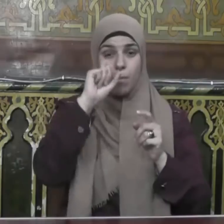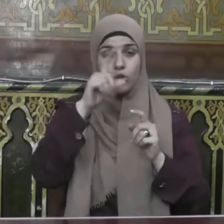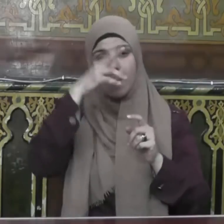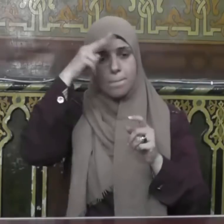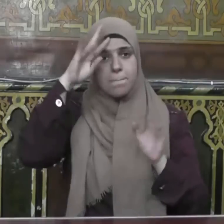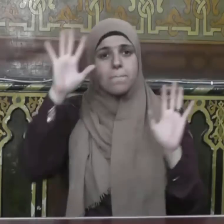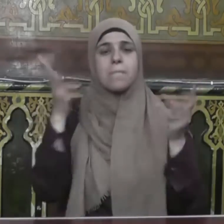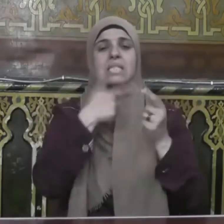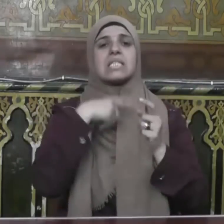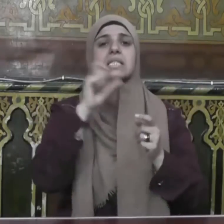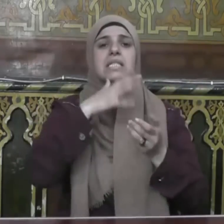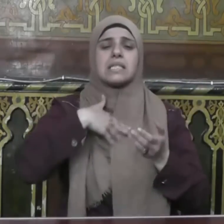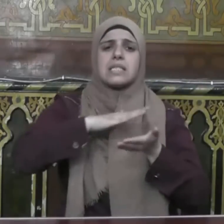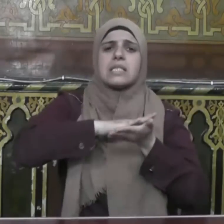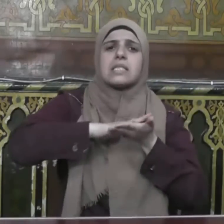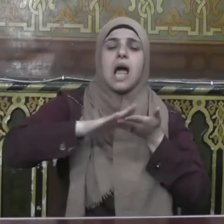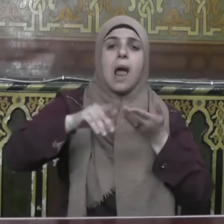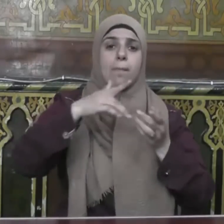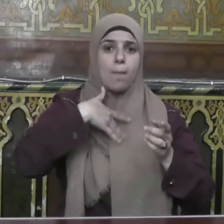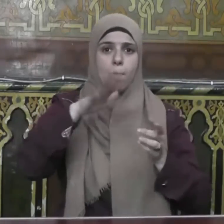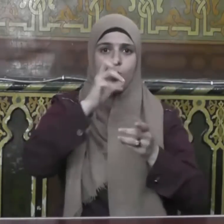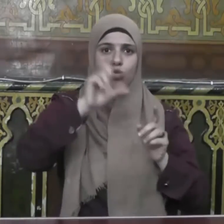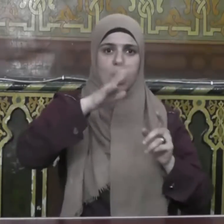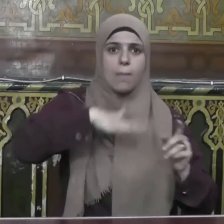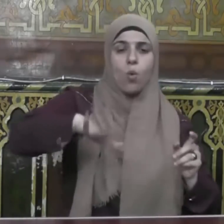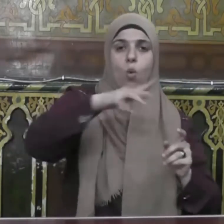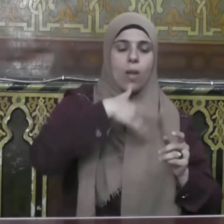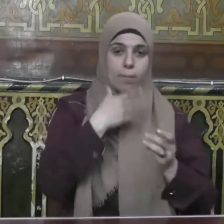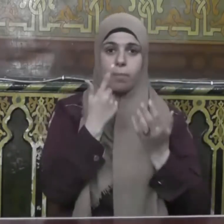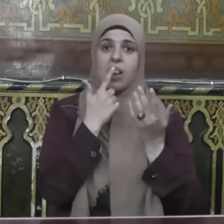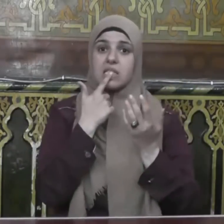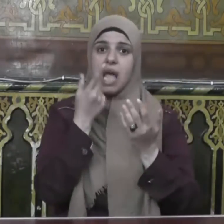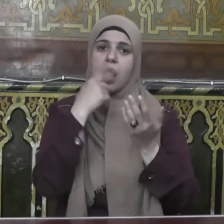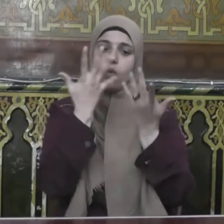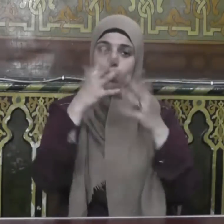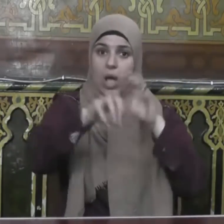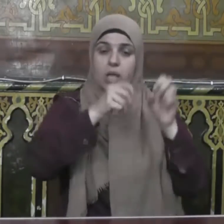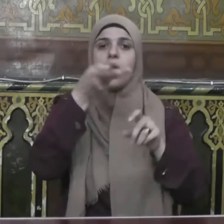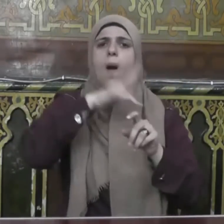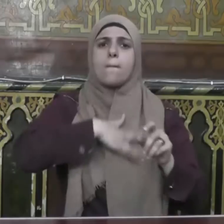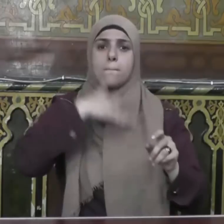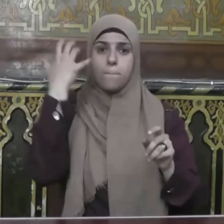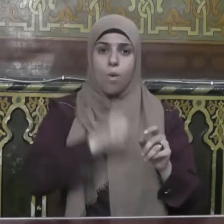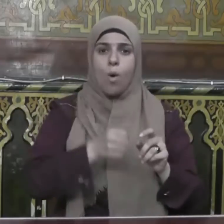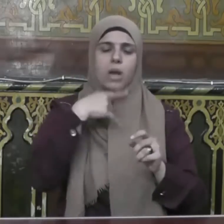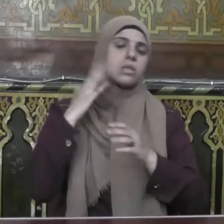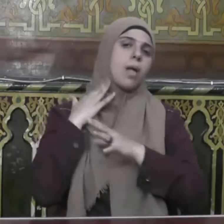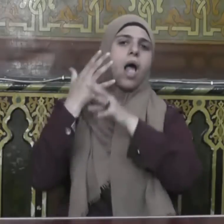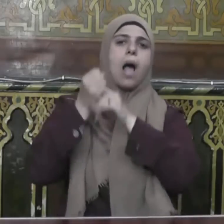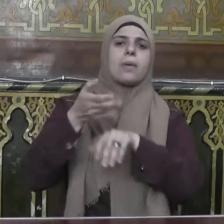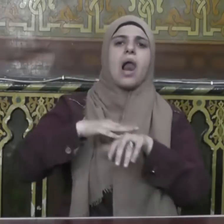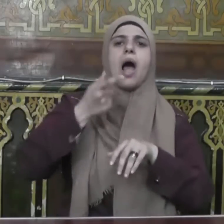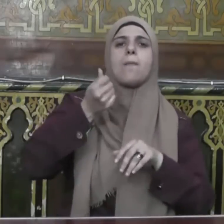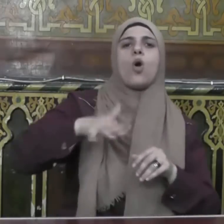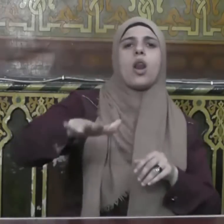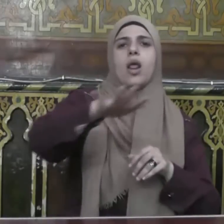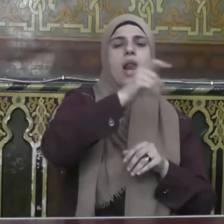المسلمون من لسانه ويده والمؤمن من أمنه الناس على أموالهم وأنفسهم